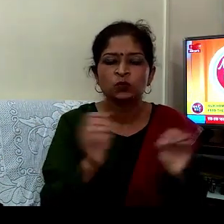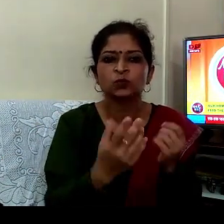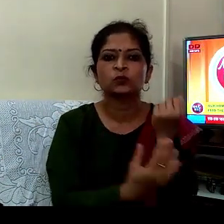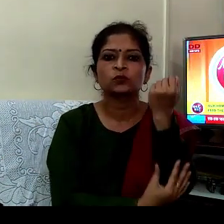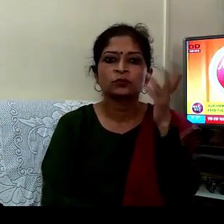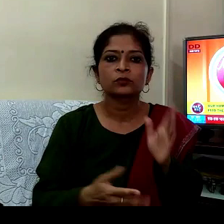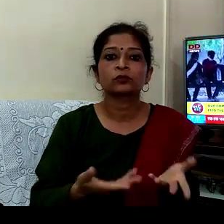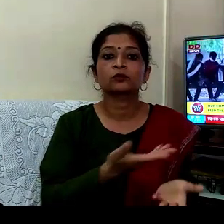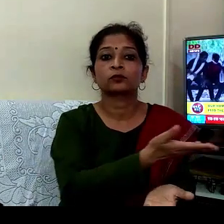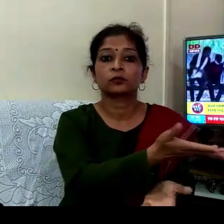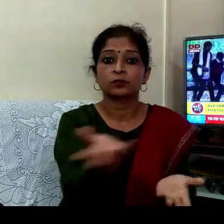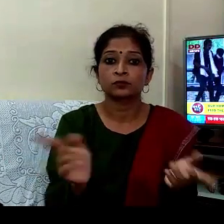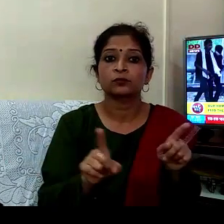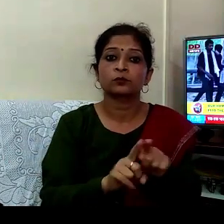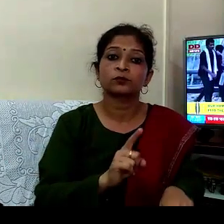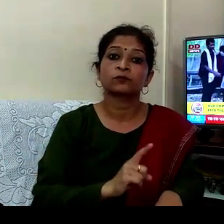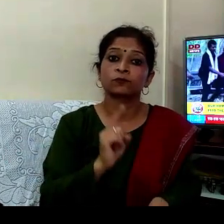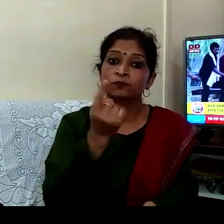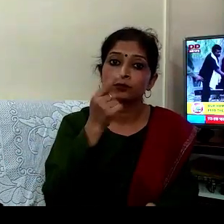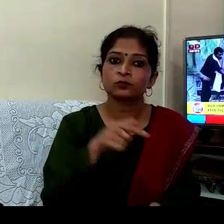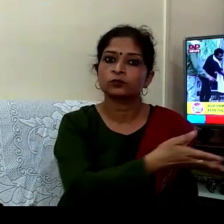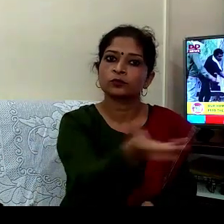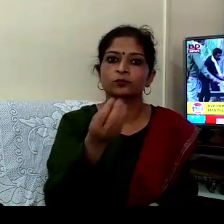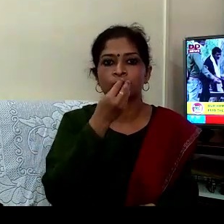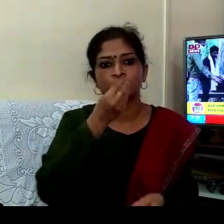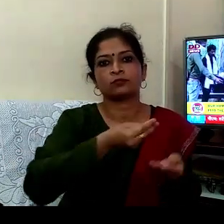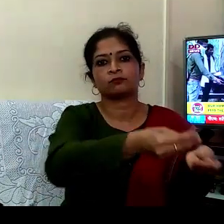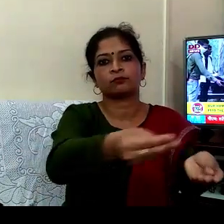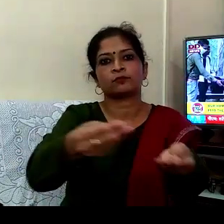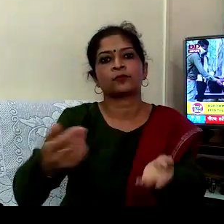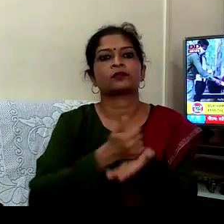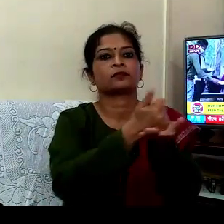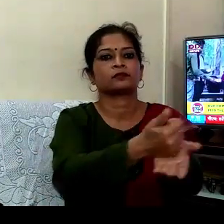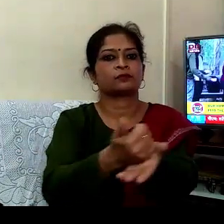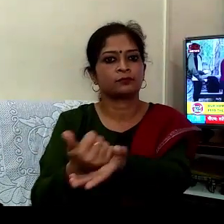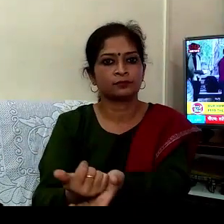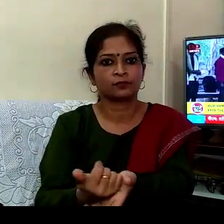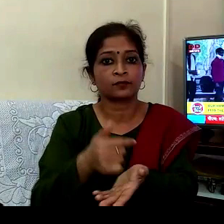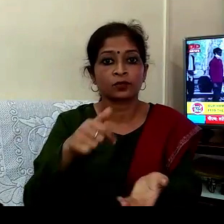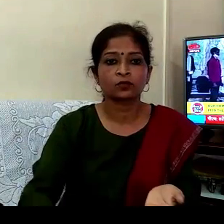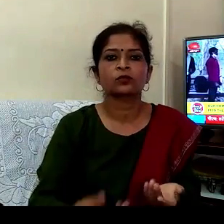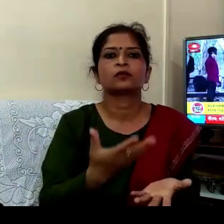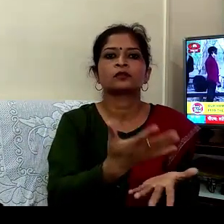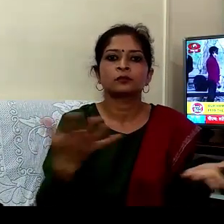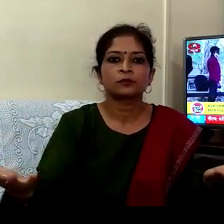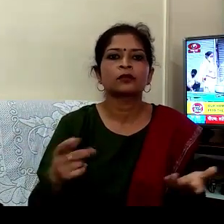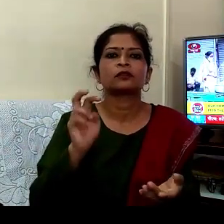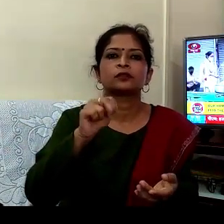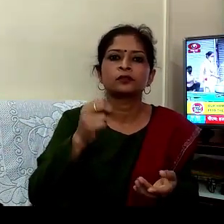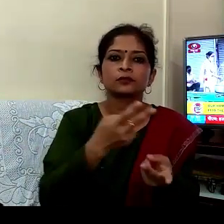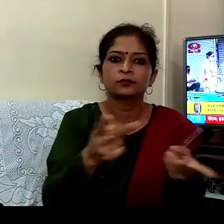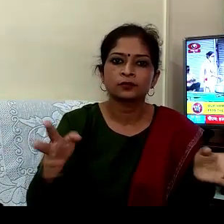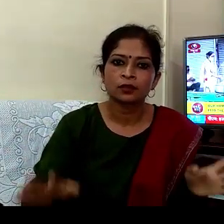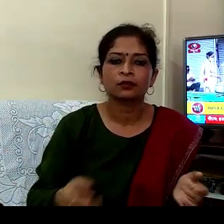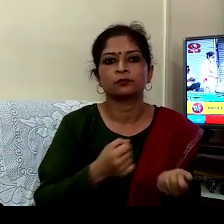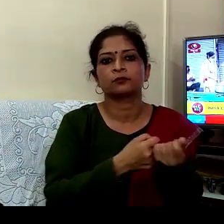سنکٹ کی گھڑی میں ہم پہلے اس کا پیٹ بھریں گے اس کو ضرورت کی چنطہ کریں گے اور یہ